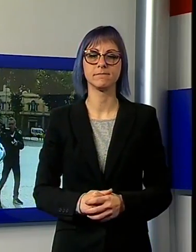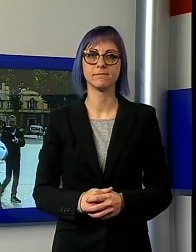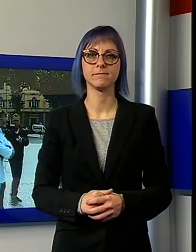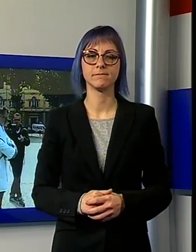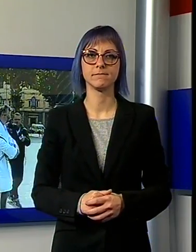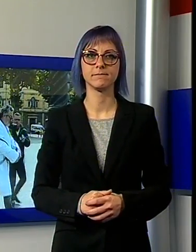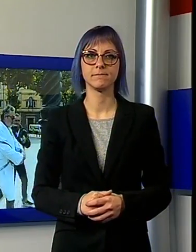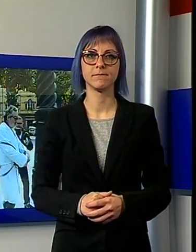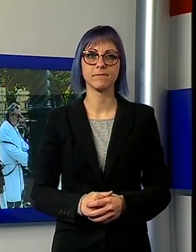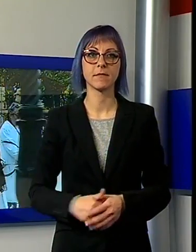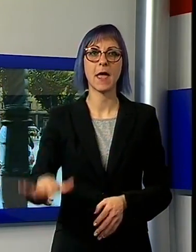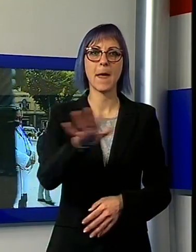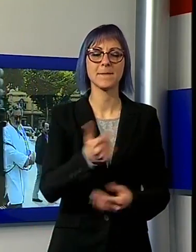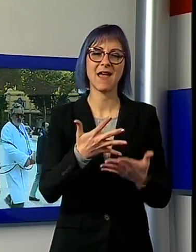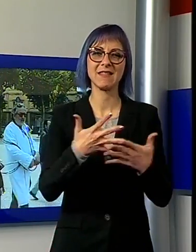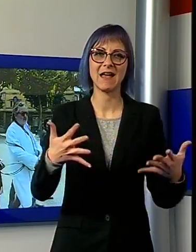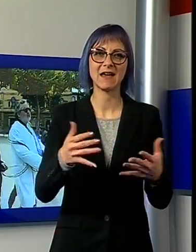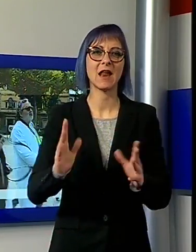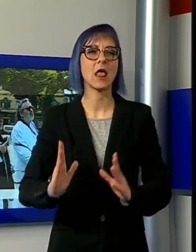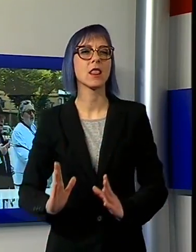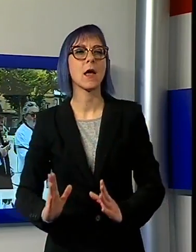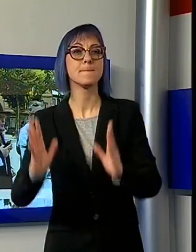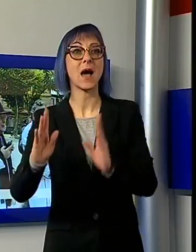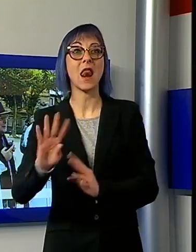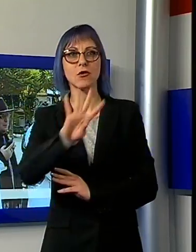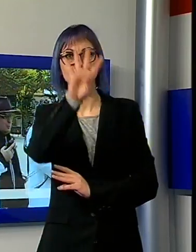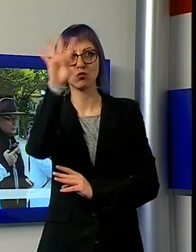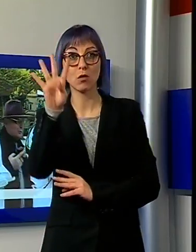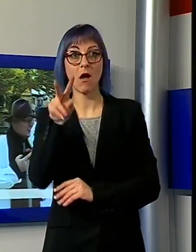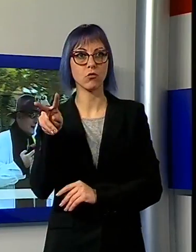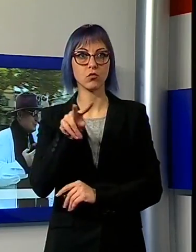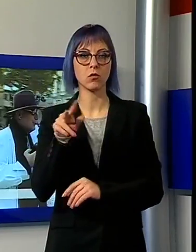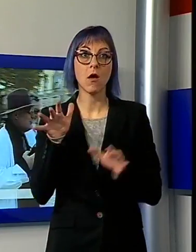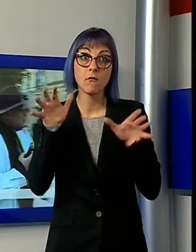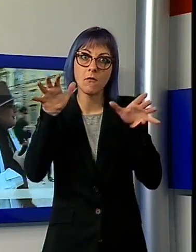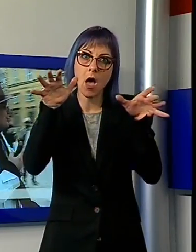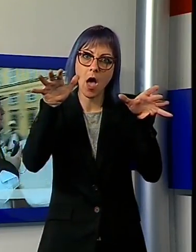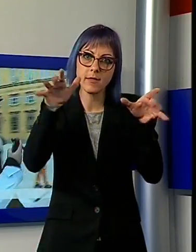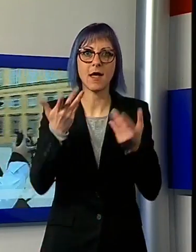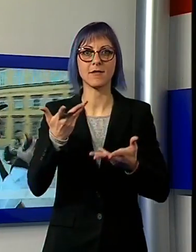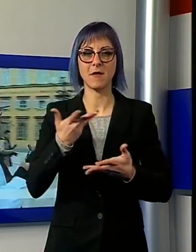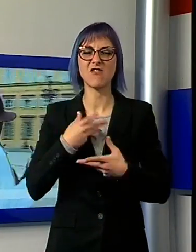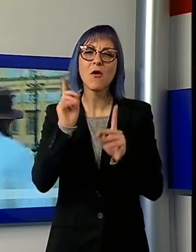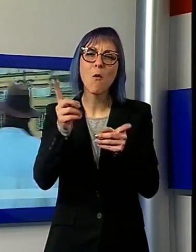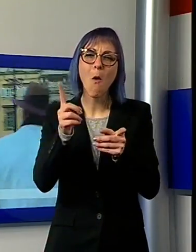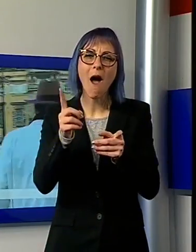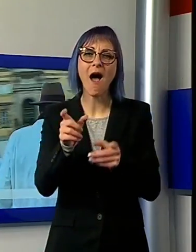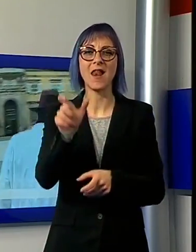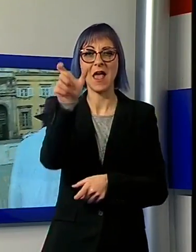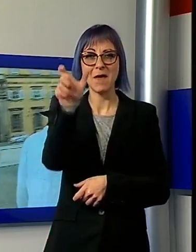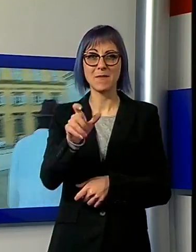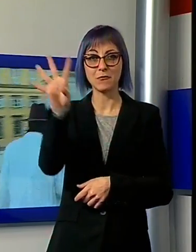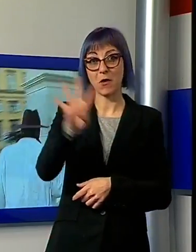Piazza Grande e Palazzo Ducale sarebbero infestati da un fantasma, e non un fantasma qualsiasi, ma insì quello dell'imperatore